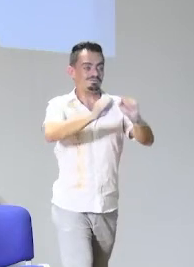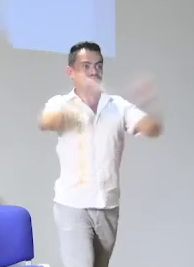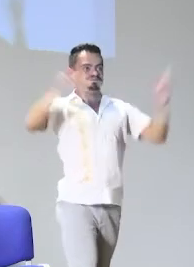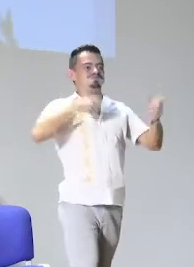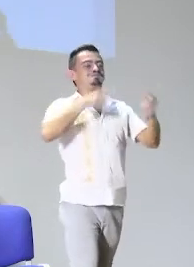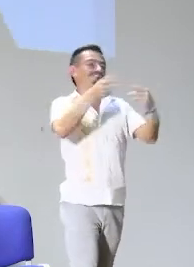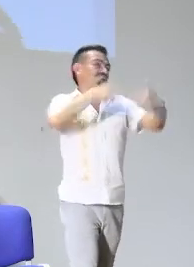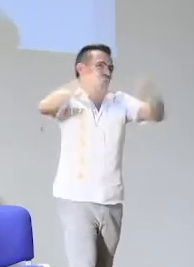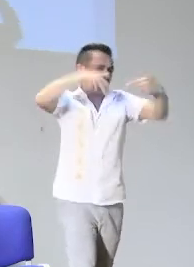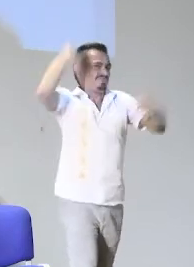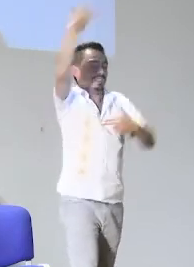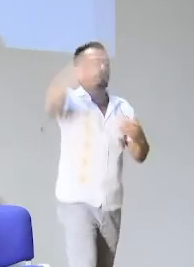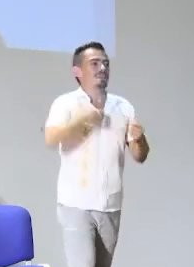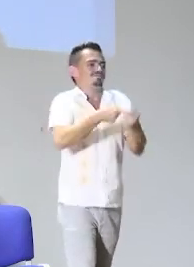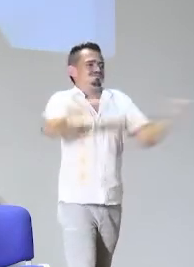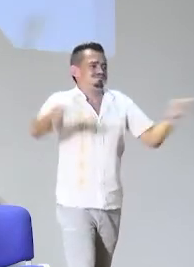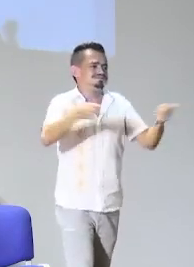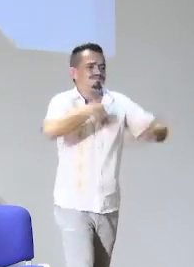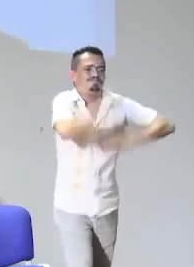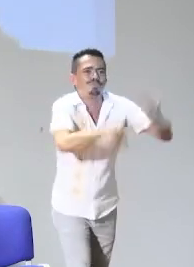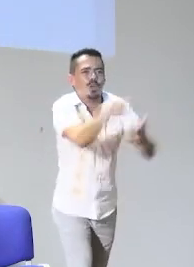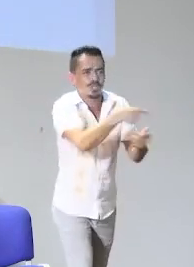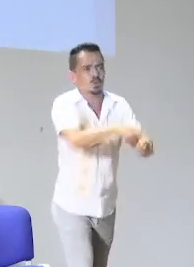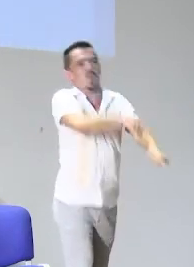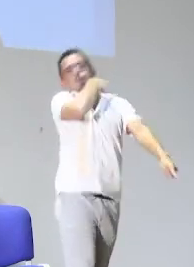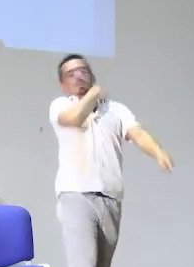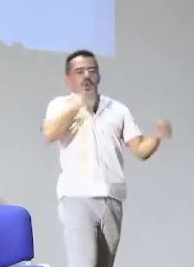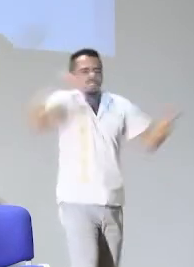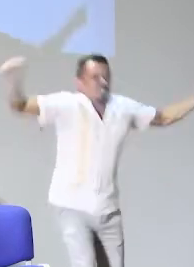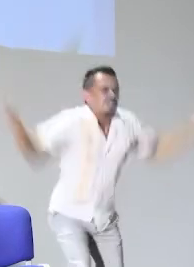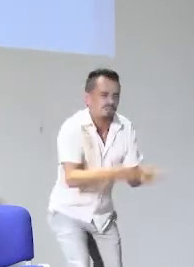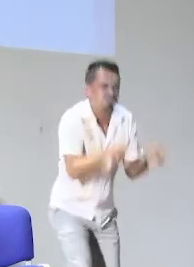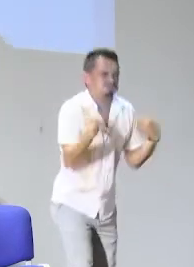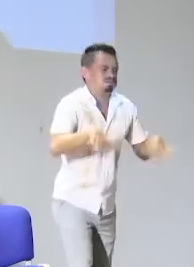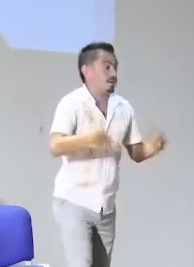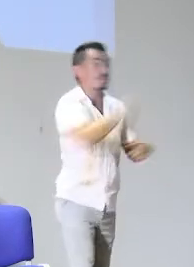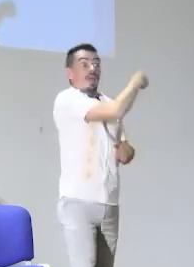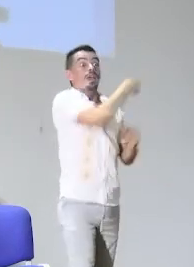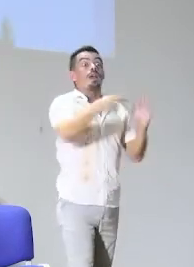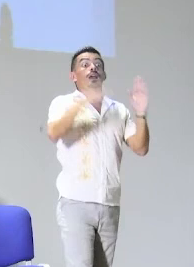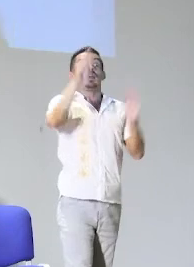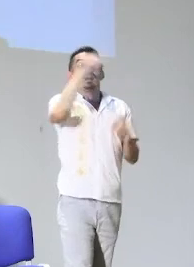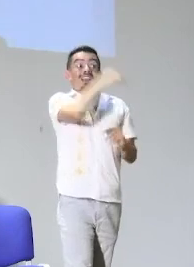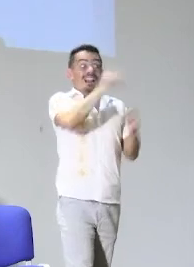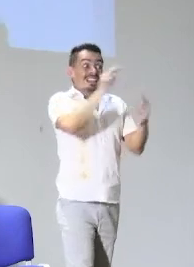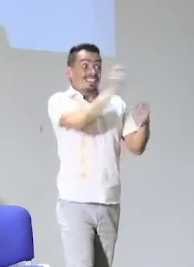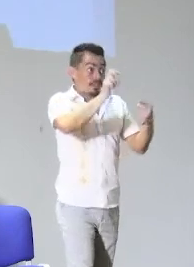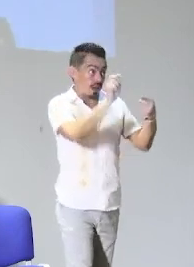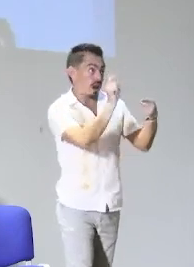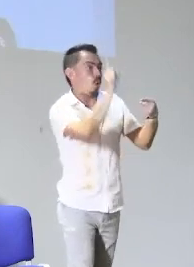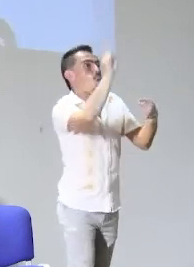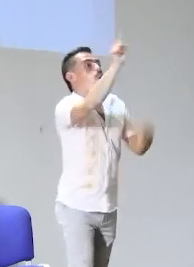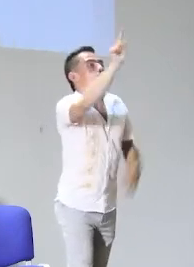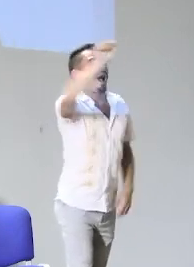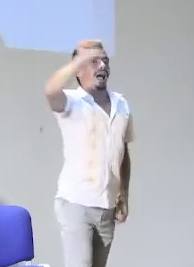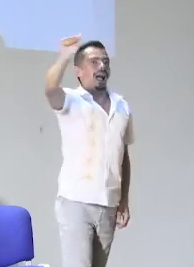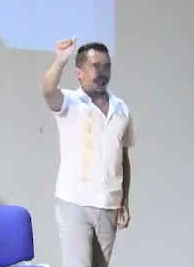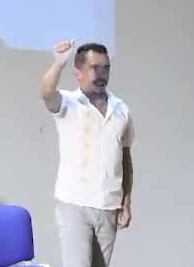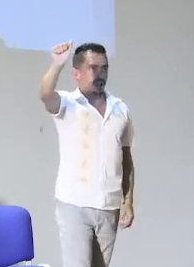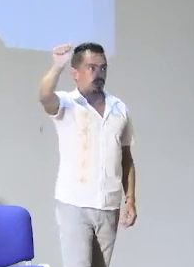¿sí? Después ustedes con más tiempo pueden entrar y pueden ver cuáles fueron los contenidos, ahí vamos a